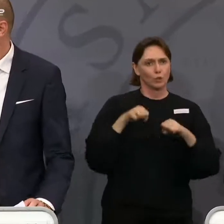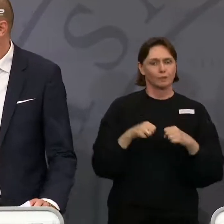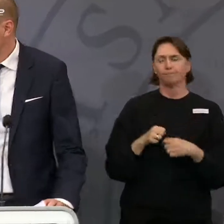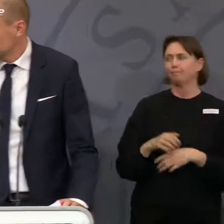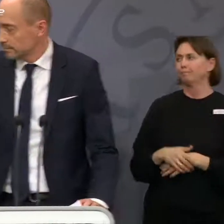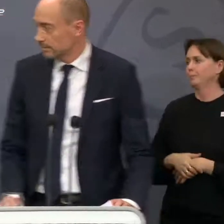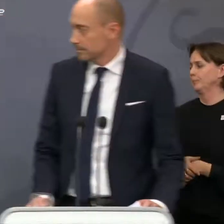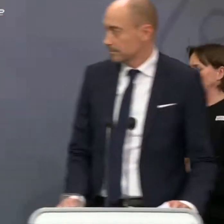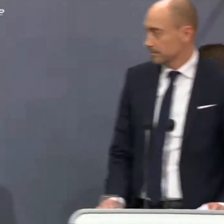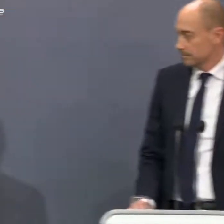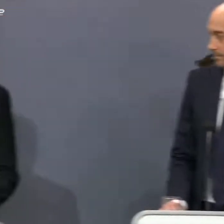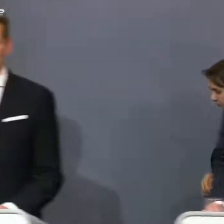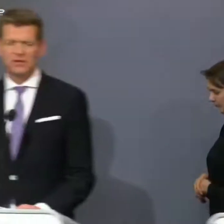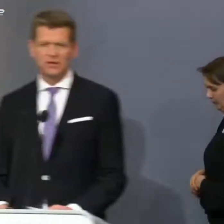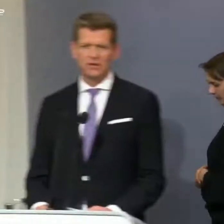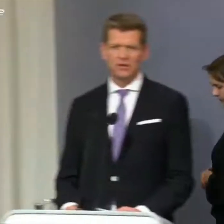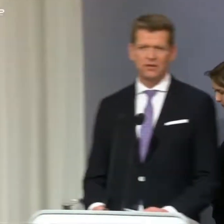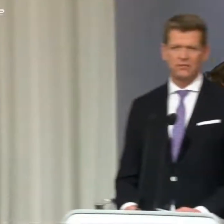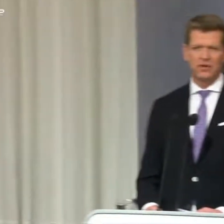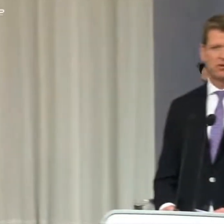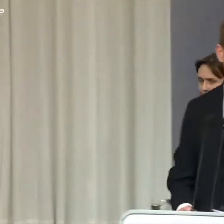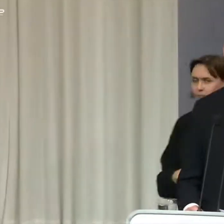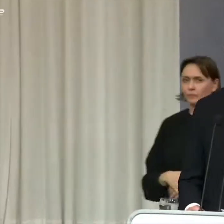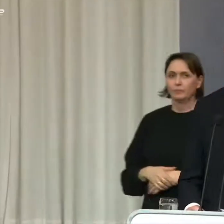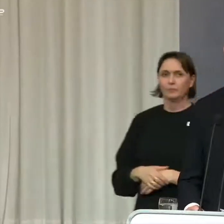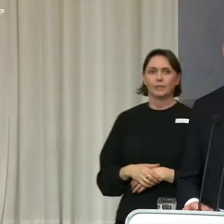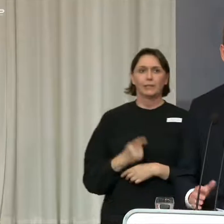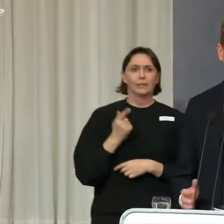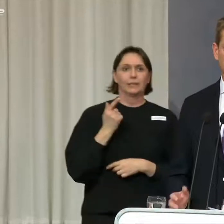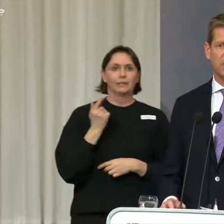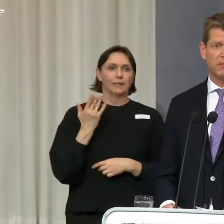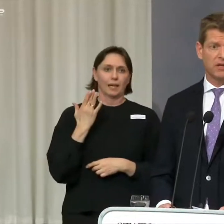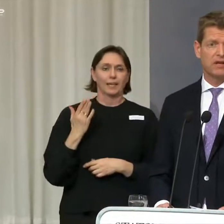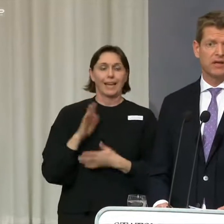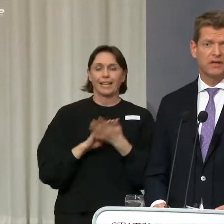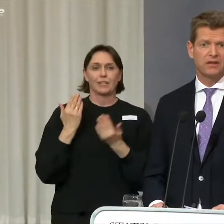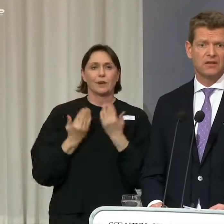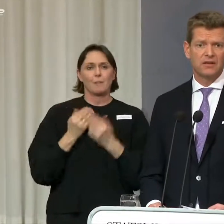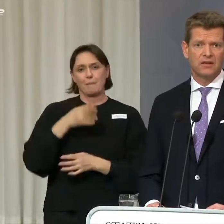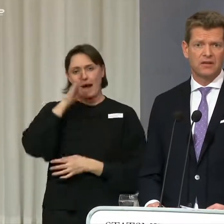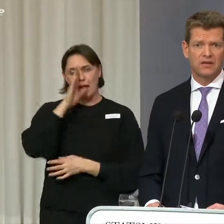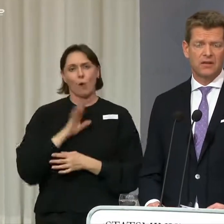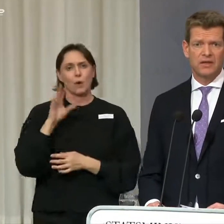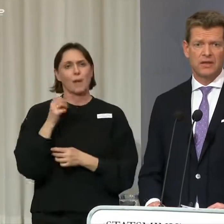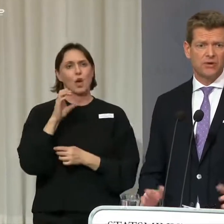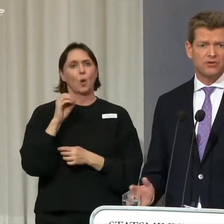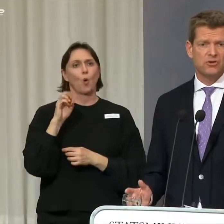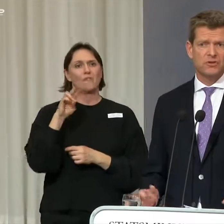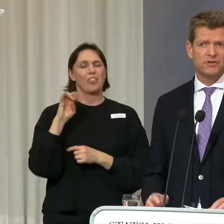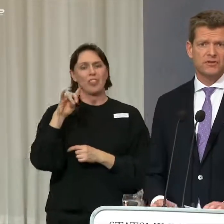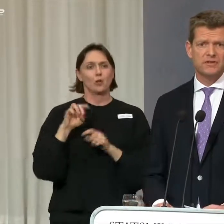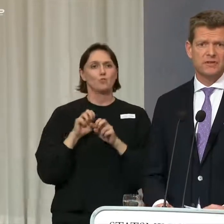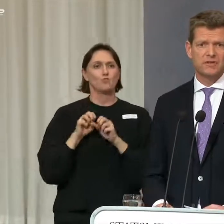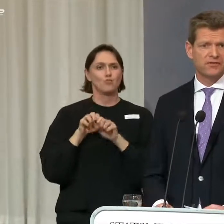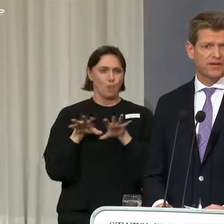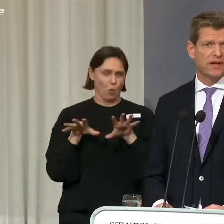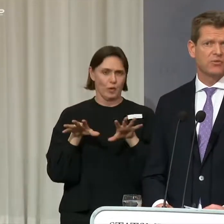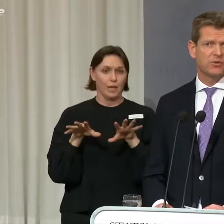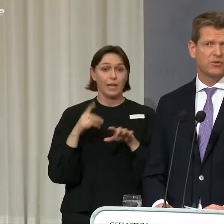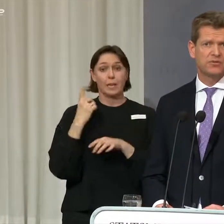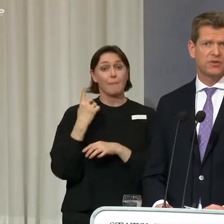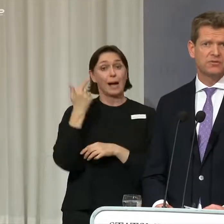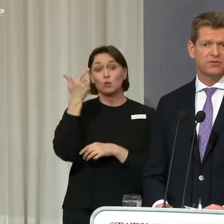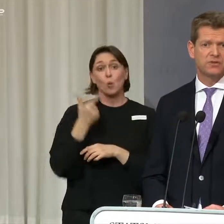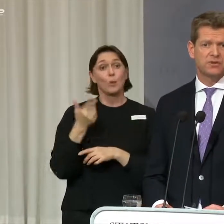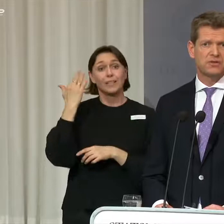Der er ingen tvivl om, det er en meget alvorlig situation med covid-udbruddet. Ikke kun i Danmark, men i hele verden. Det er blot to måneder siden, at vi fik